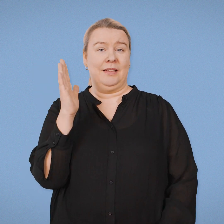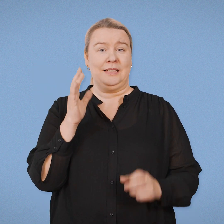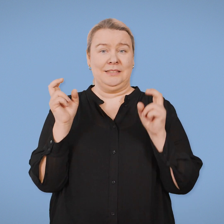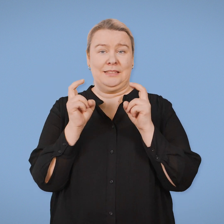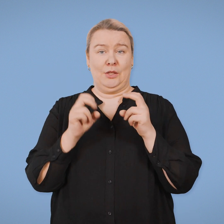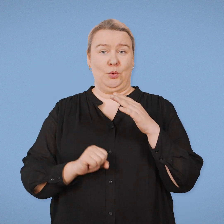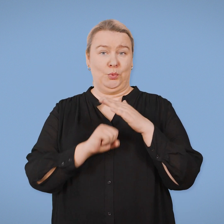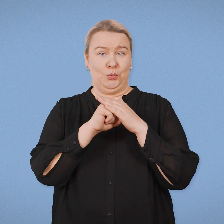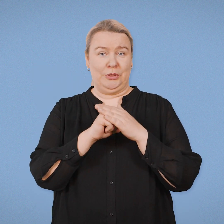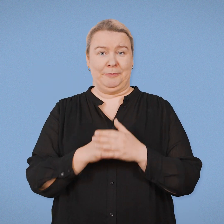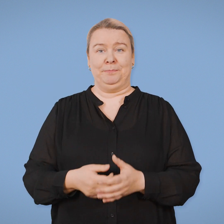Väliaikainen sähkötuki